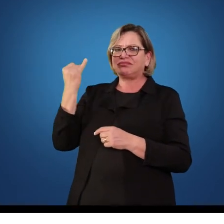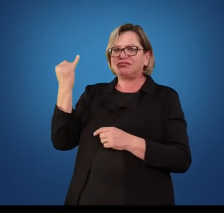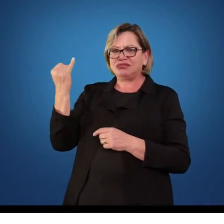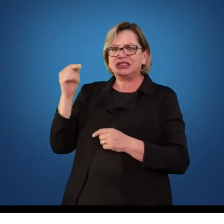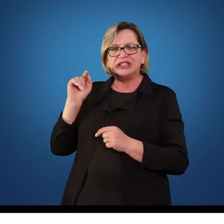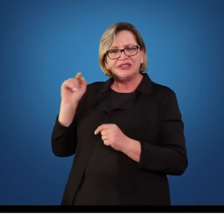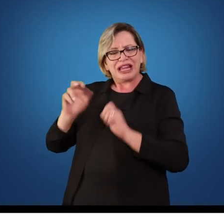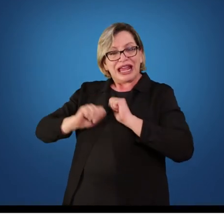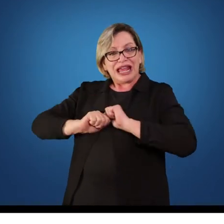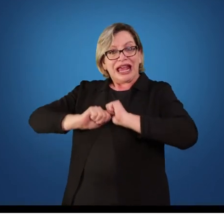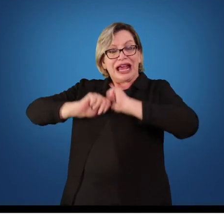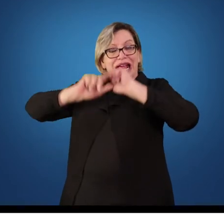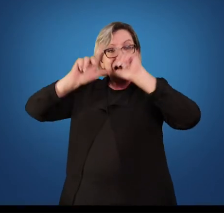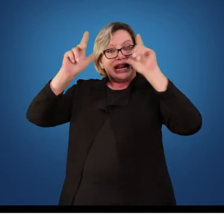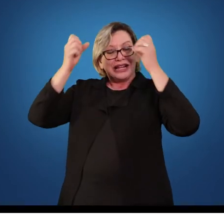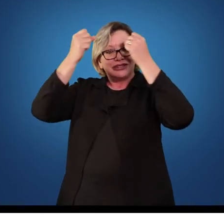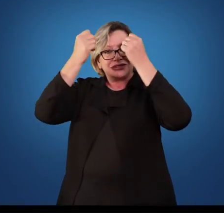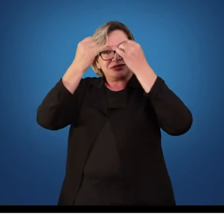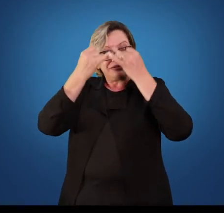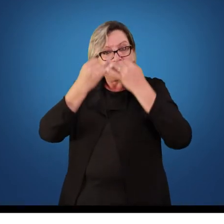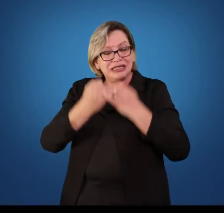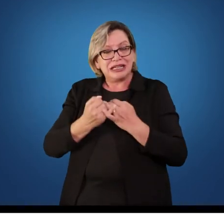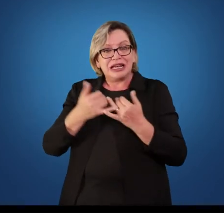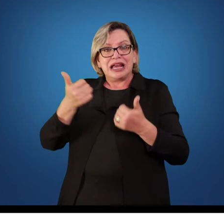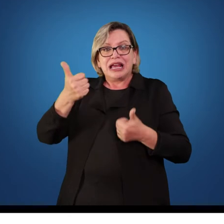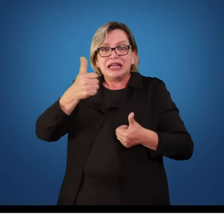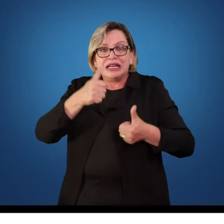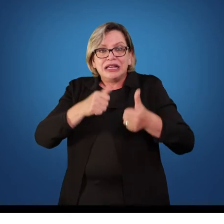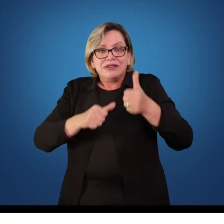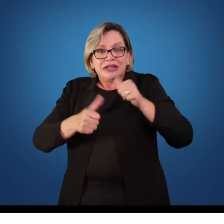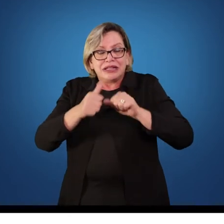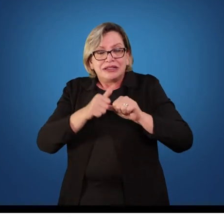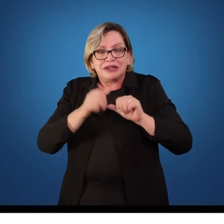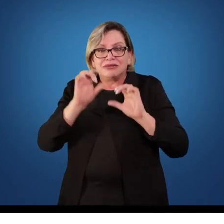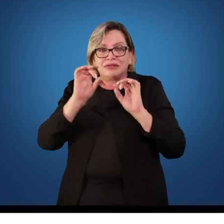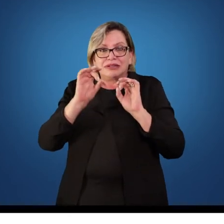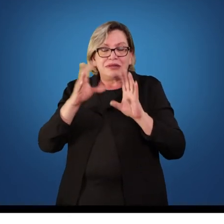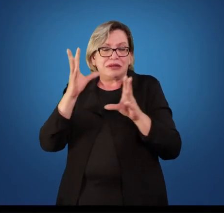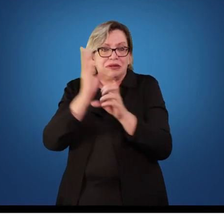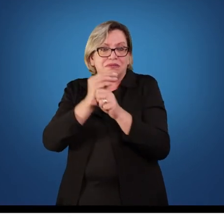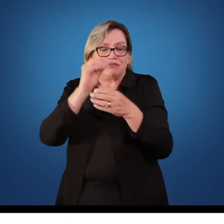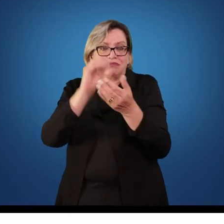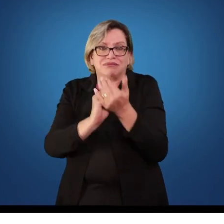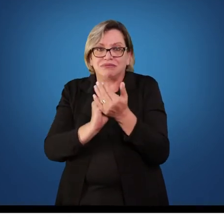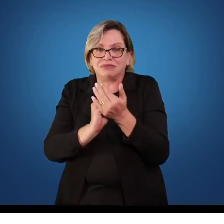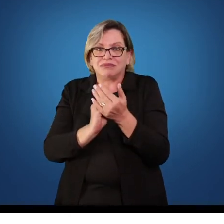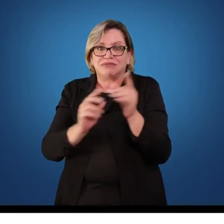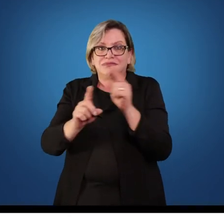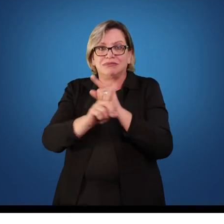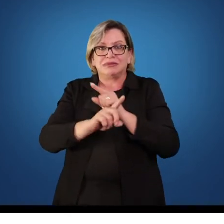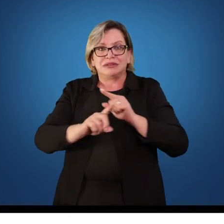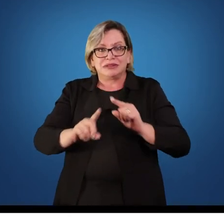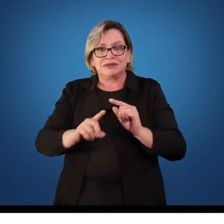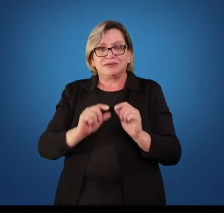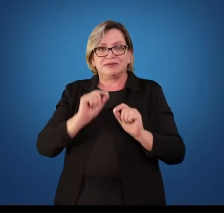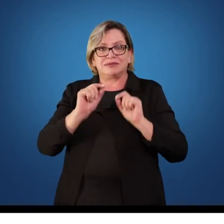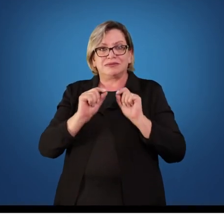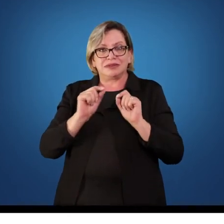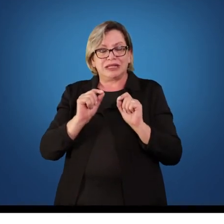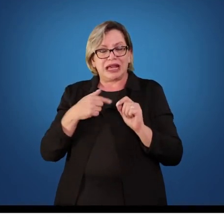claro que a avaliação vai muito além de simplesmente atribuir uma nota ao aluno. Que essa era uma concepção